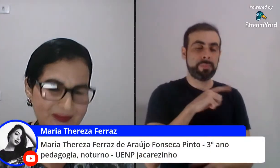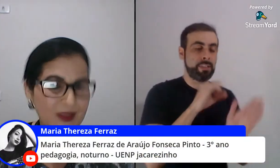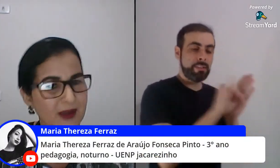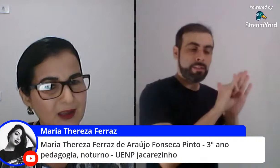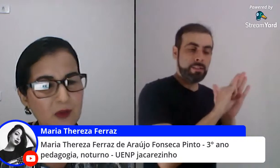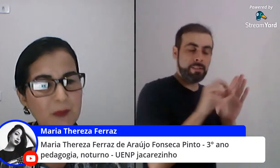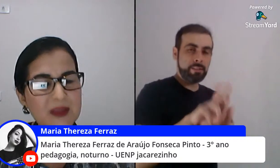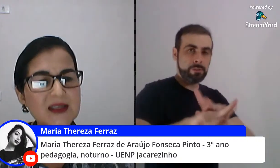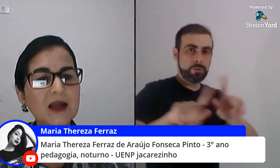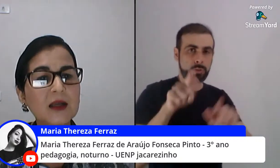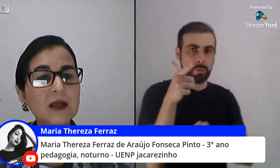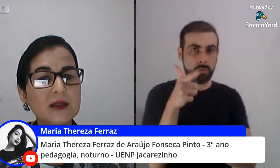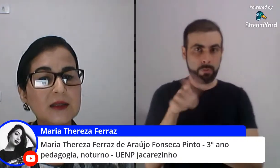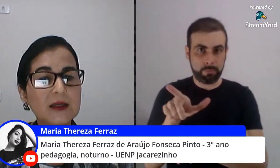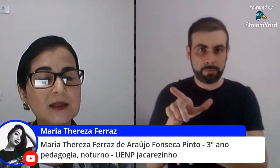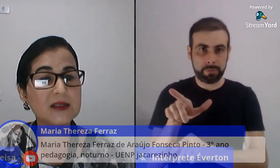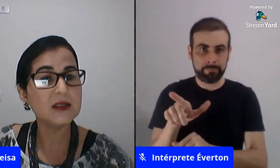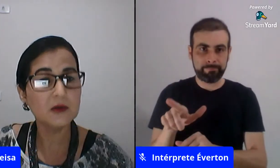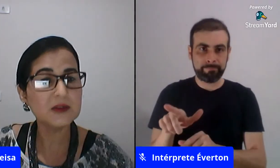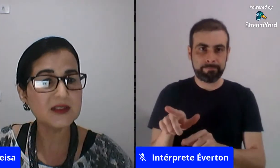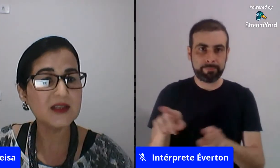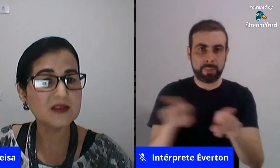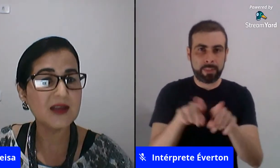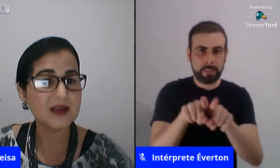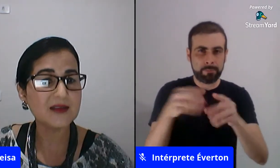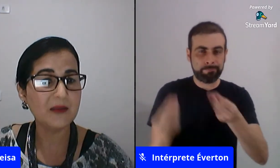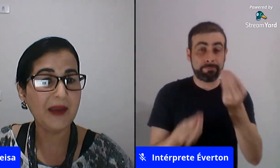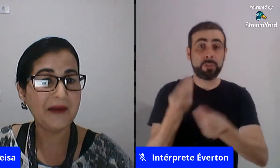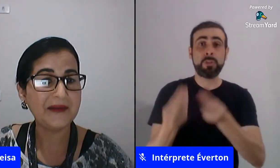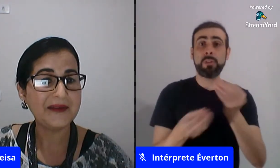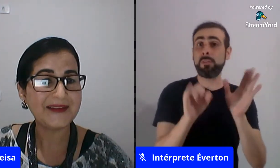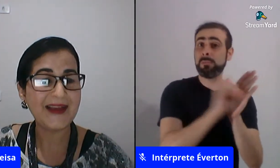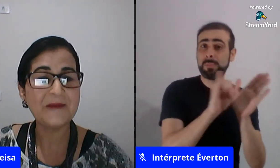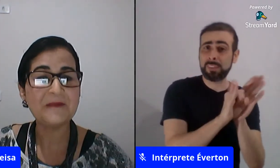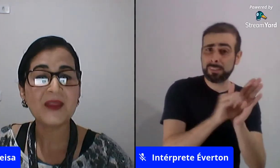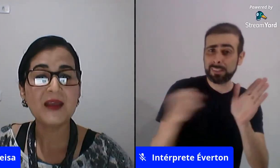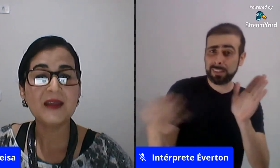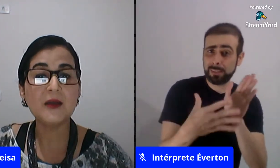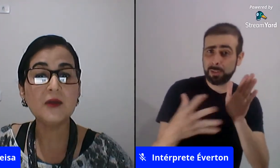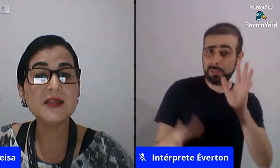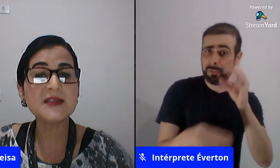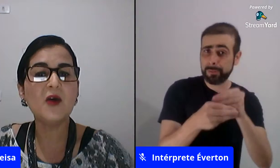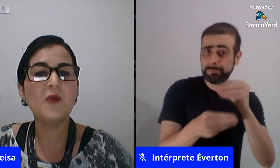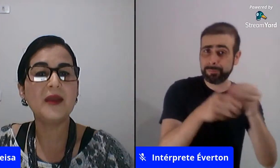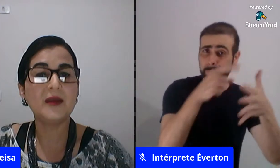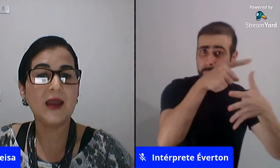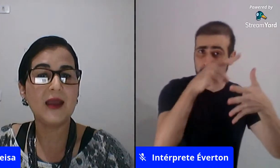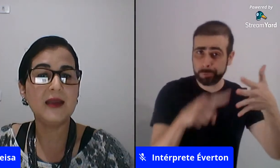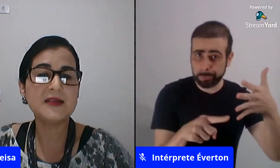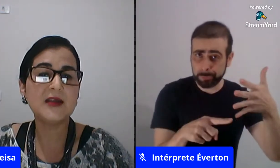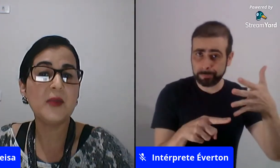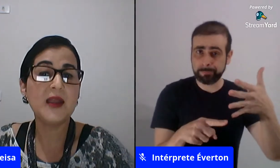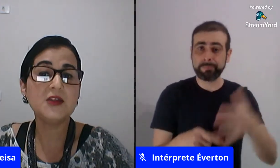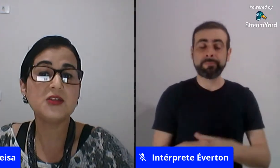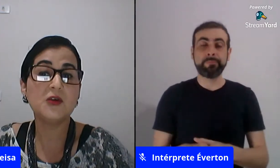então aí vamos pensar em outras identidades também né então inicialmente inicialmente de